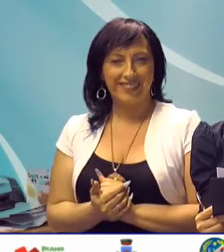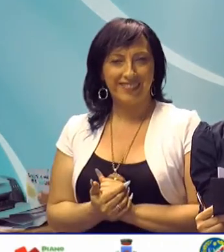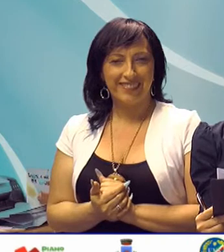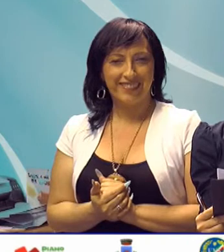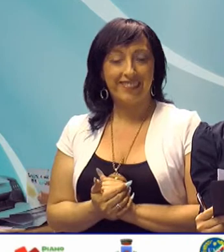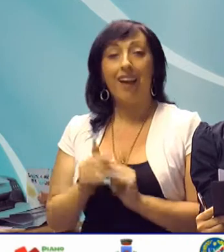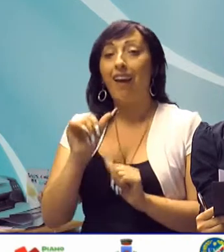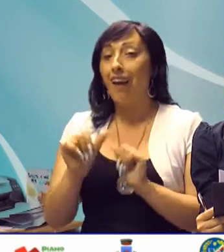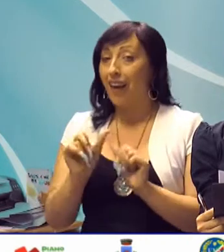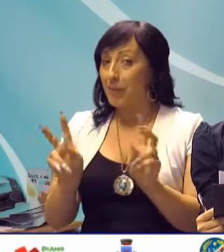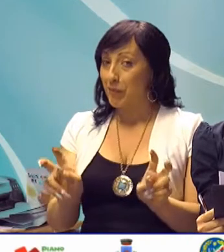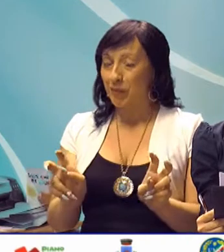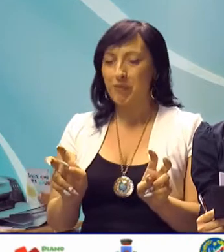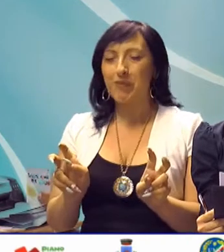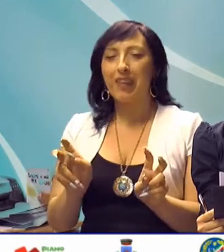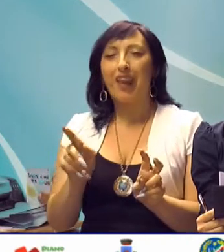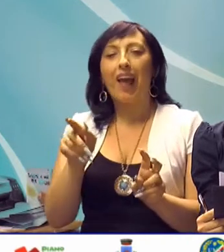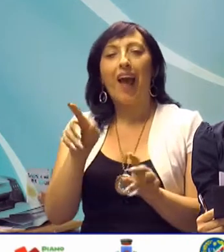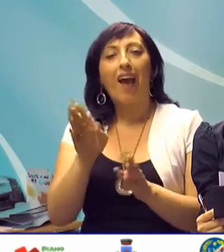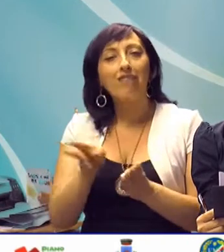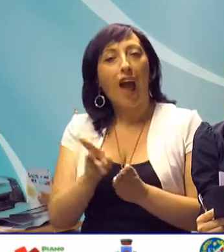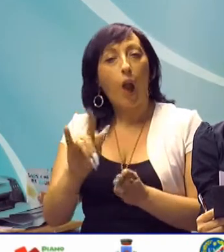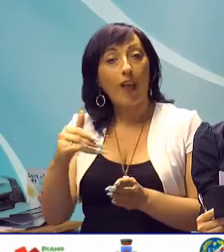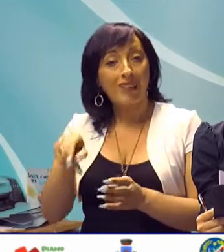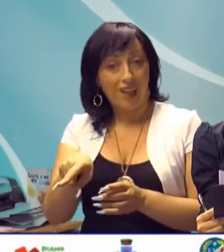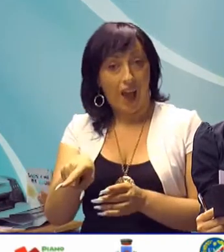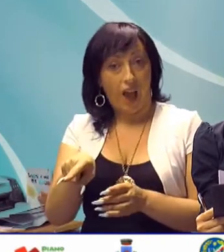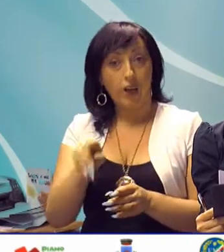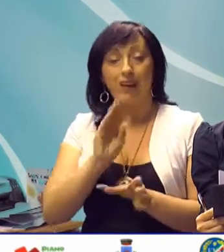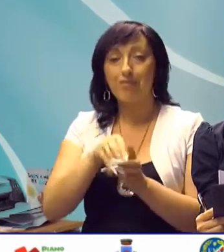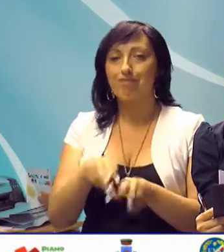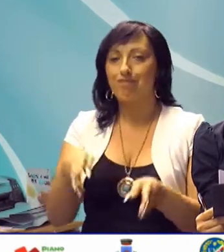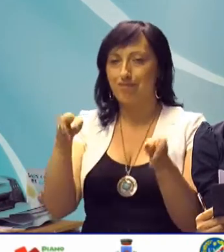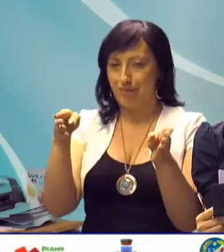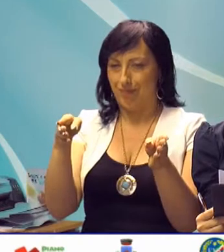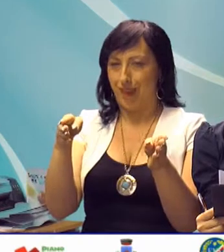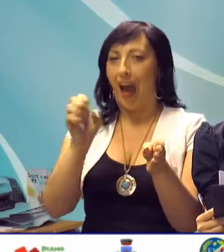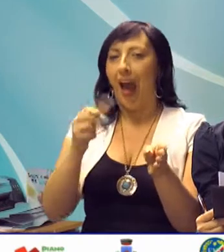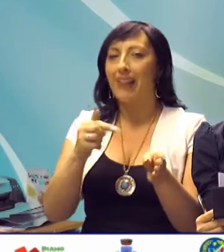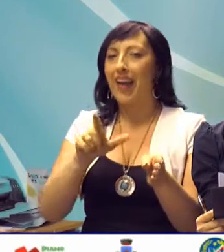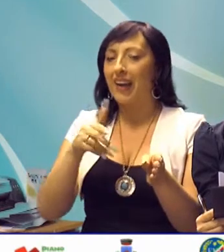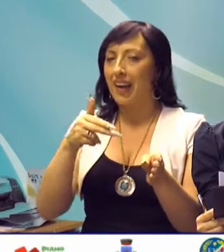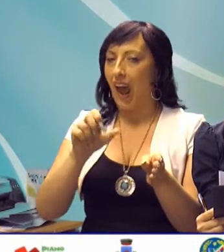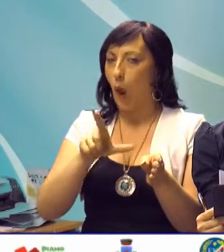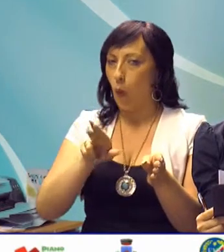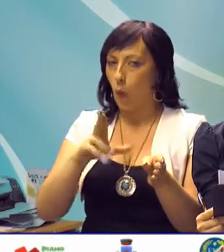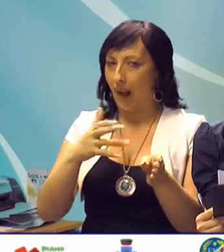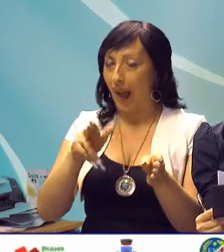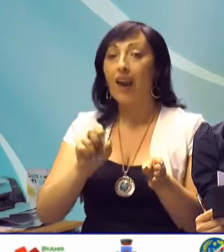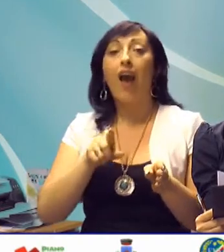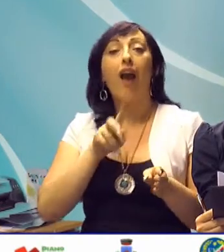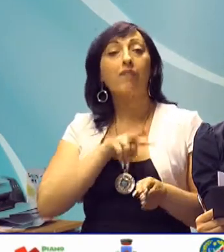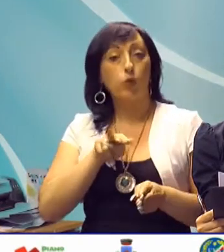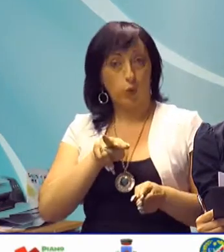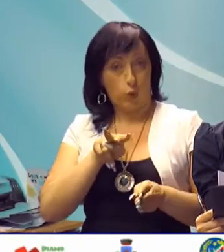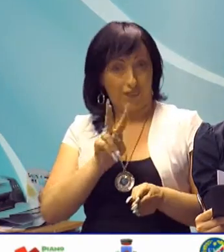Voltiamo pagina. Si terrà nel Vallo di Diano presso l'Action Palace di Atena Lucana da venerdì 22